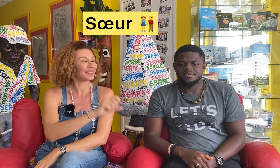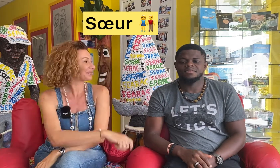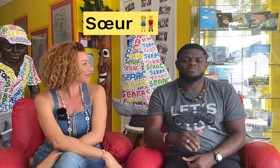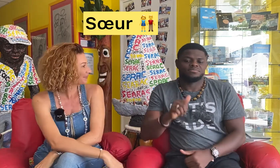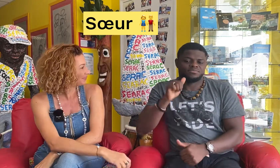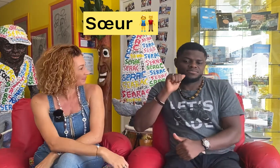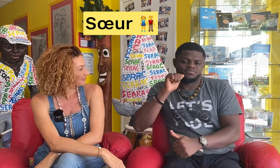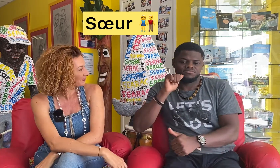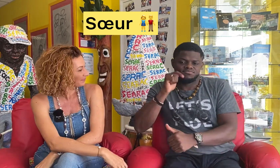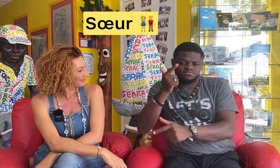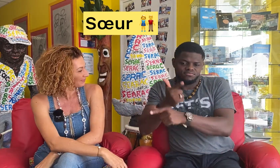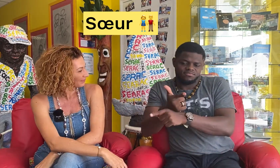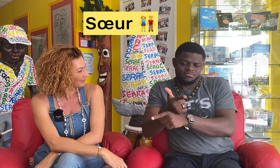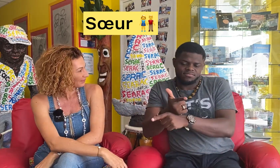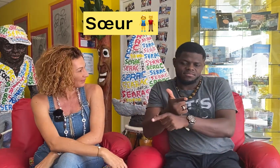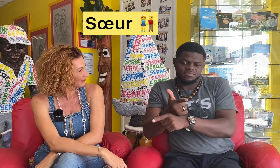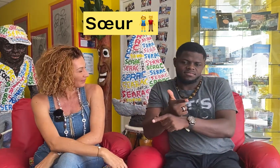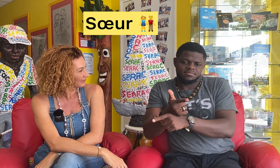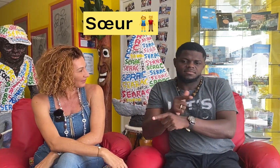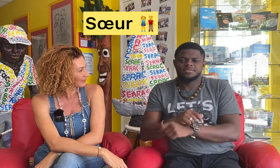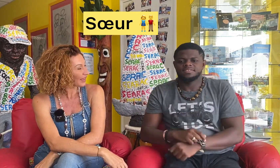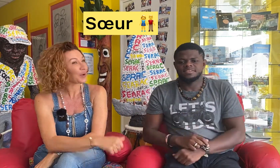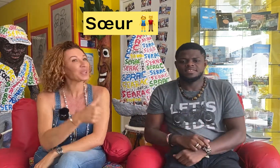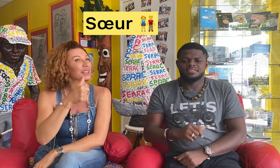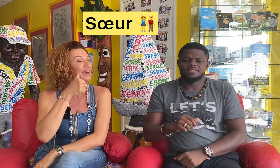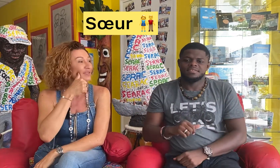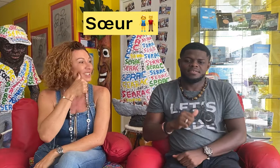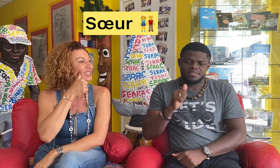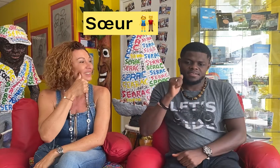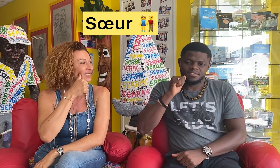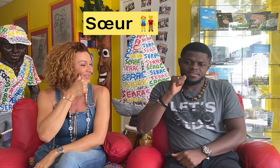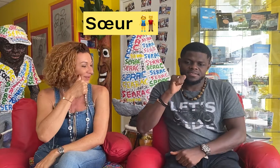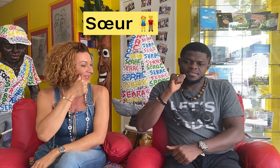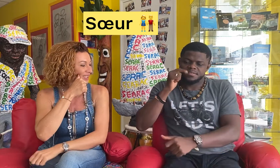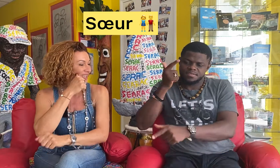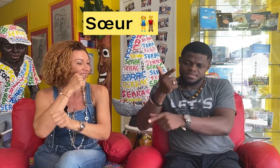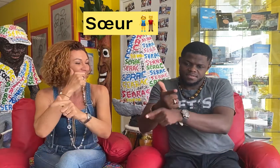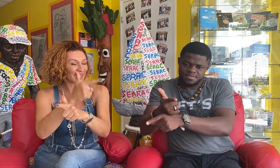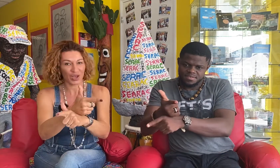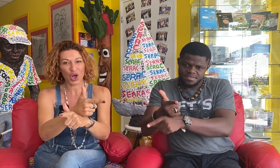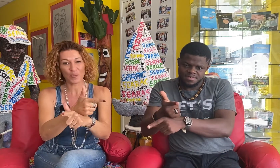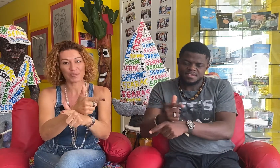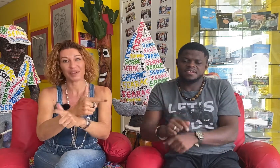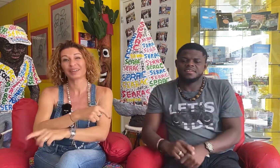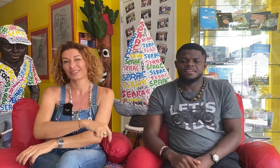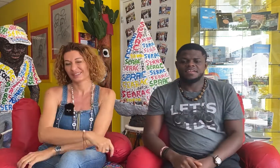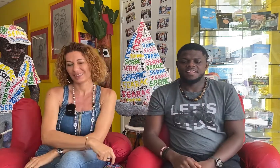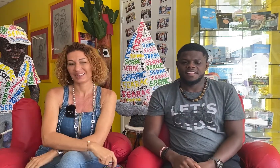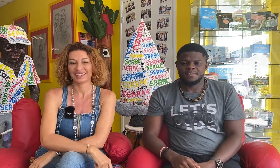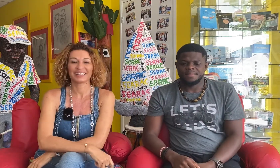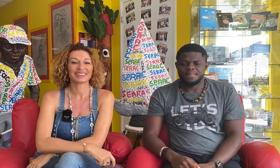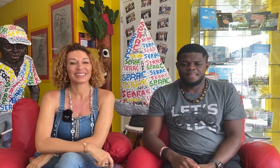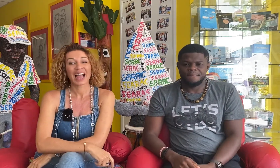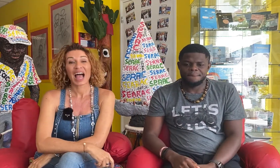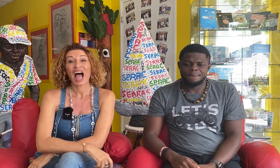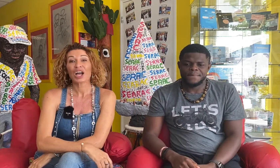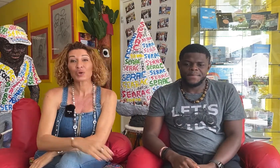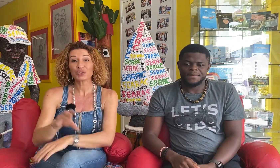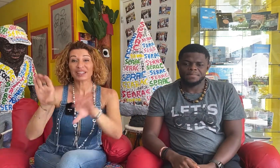'il Oui, la fille. Ok. Hop. Ouais. Cousin.